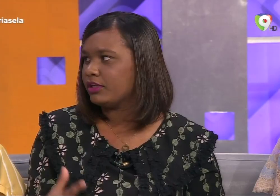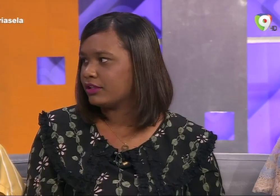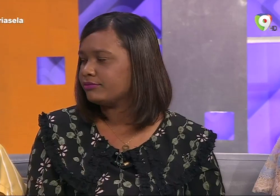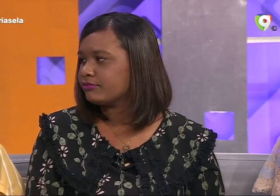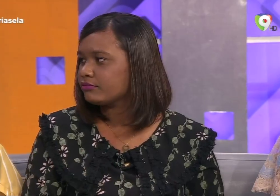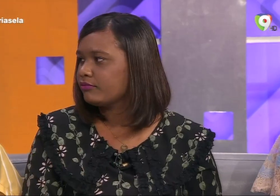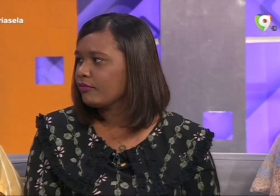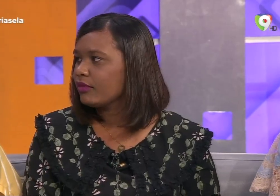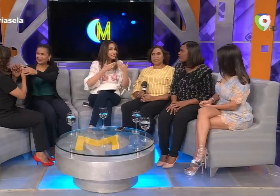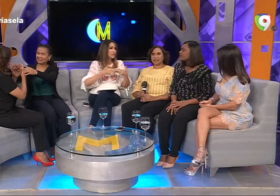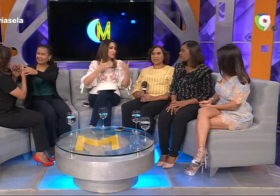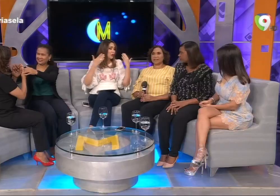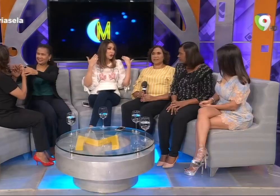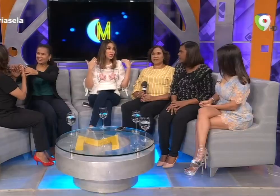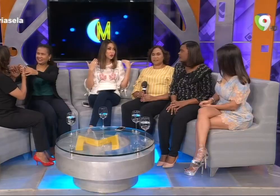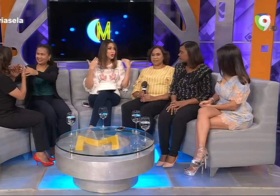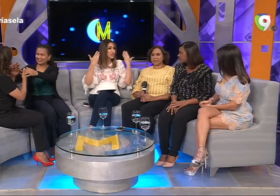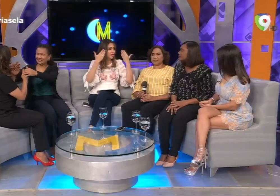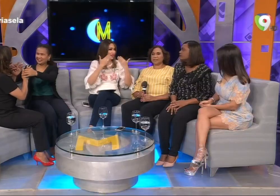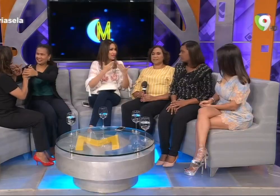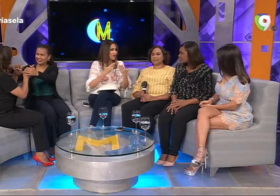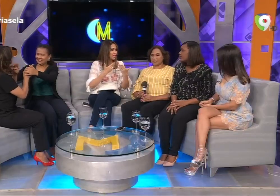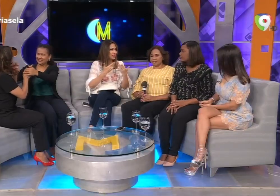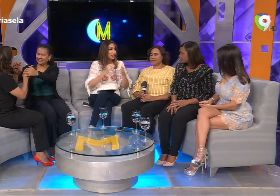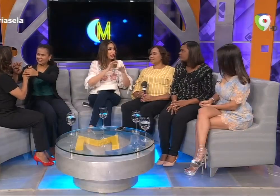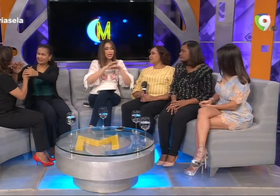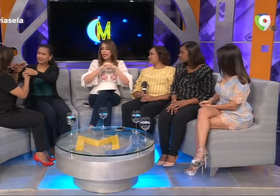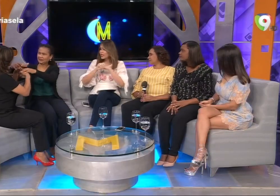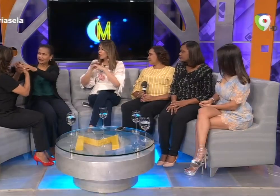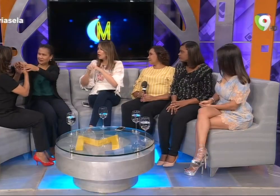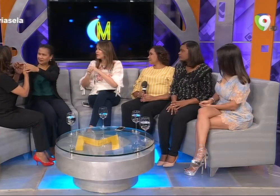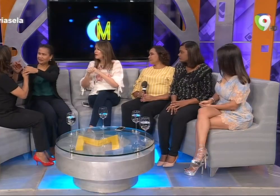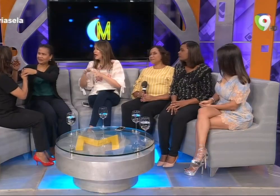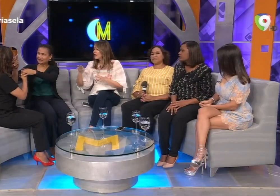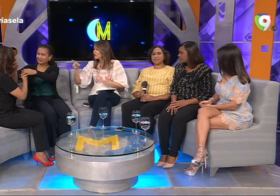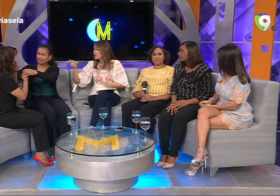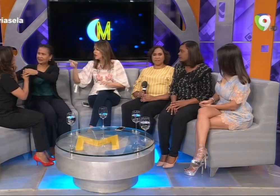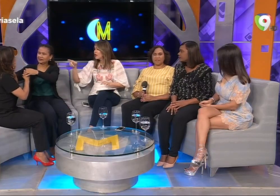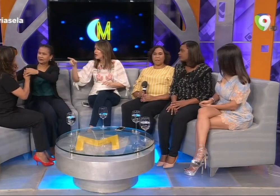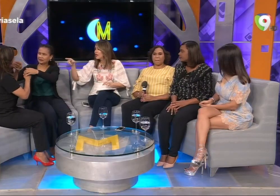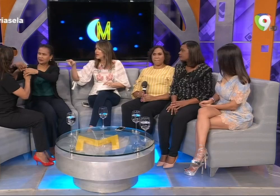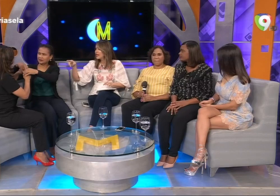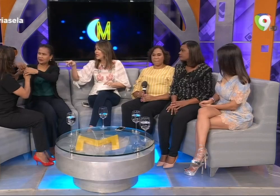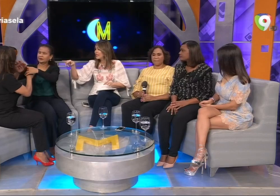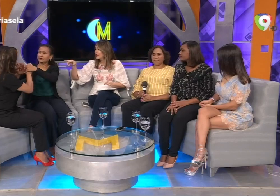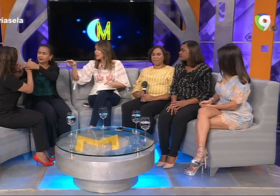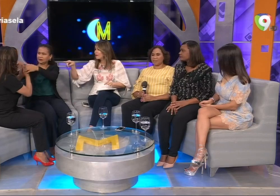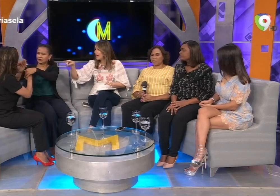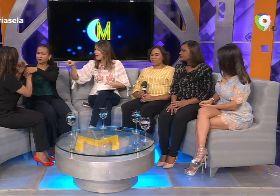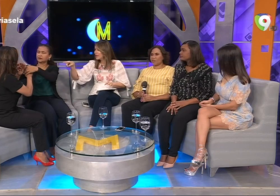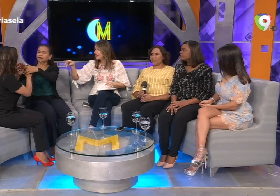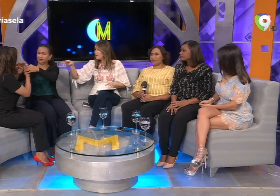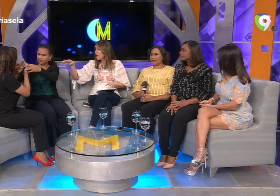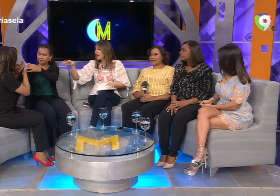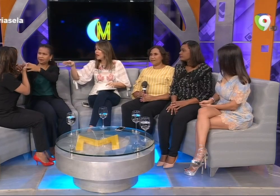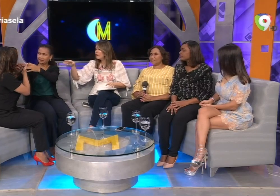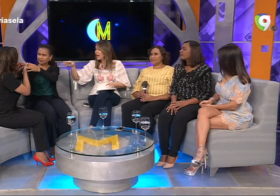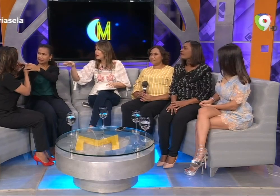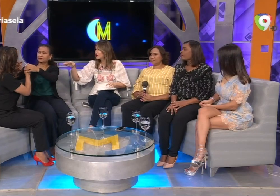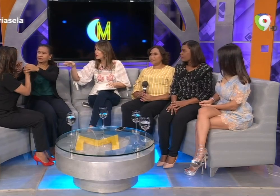táctil es cuando no ves exactamente escuchas ni ves y es con las manos exactamente las palabras se dibujan en las manos